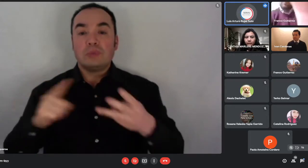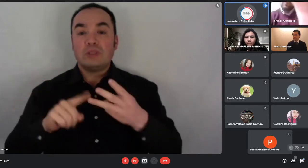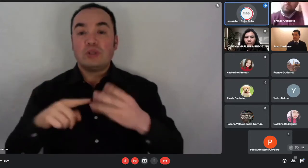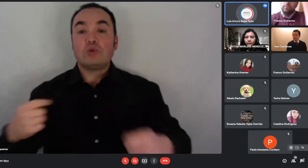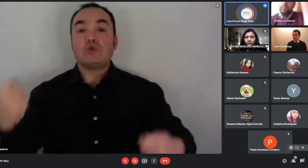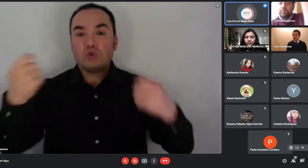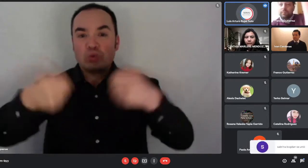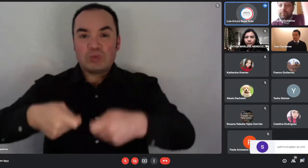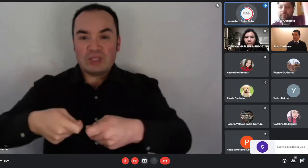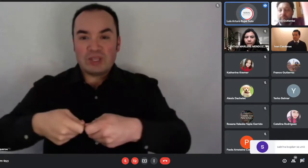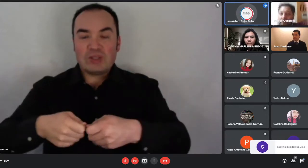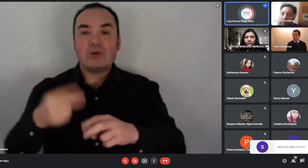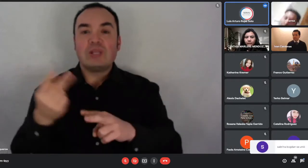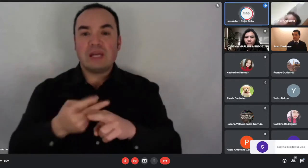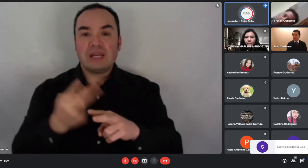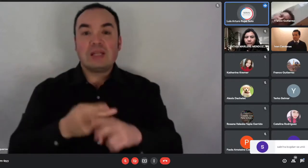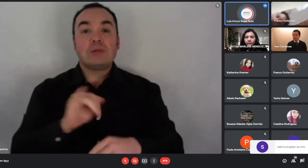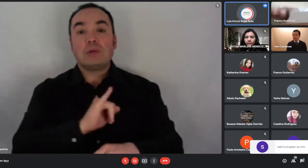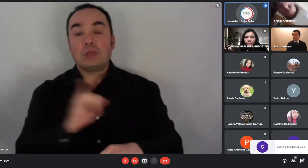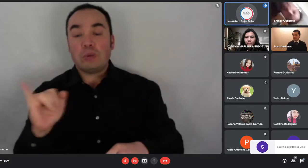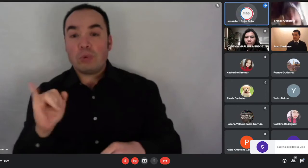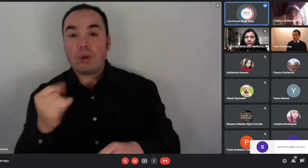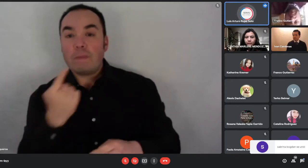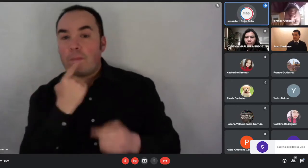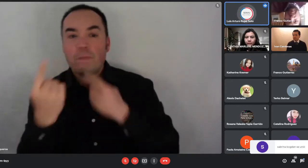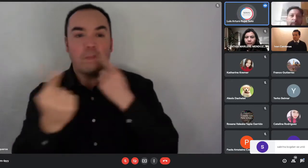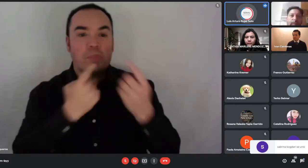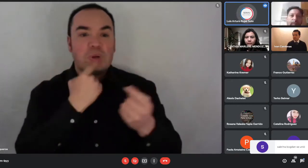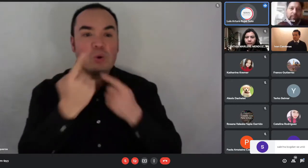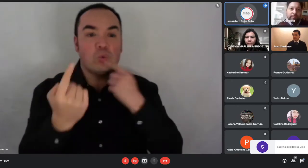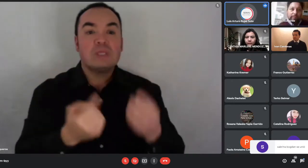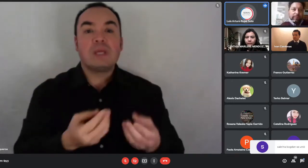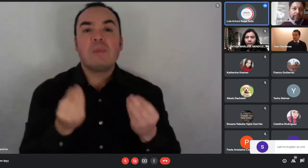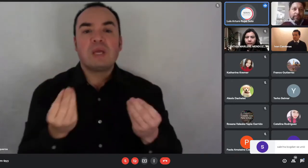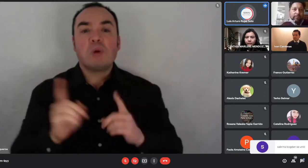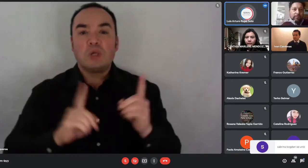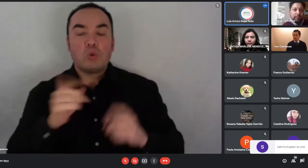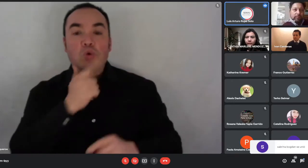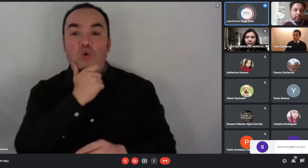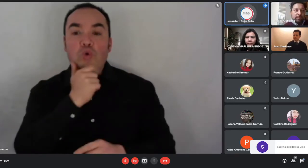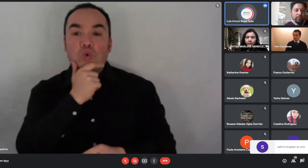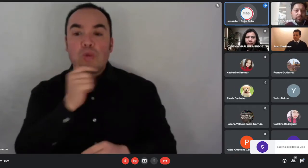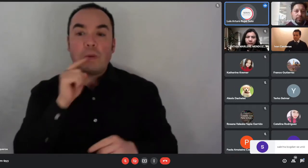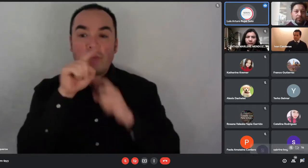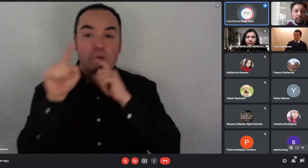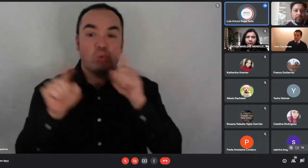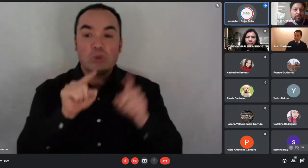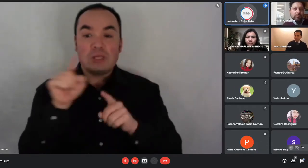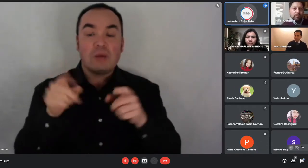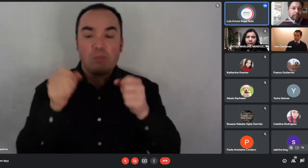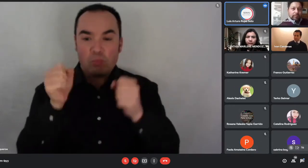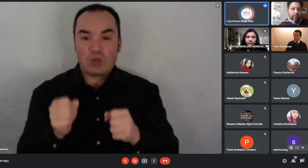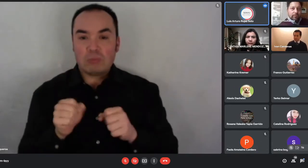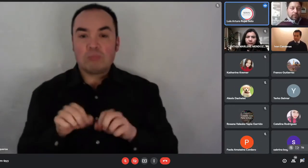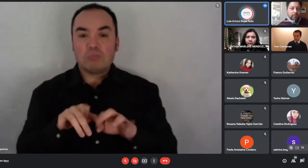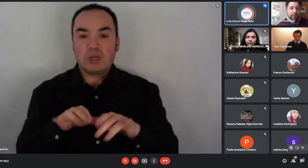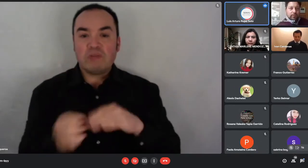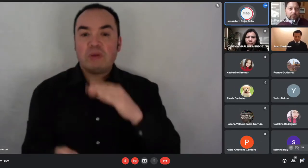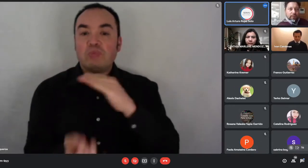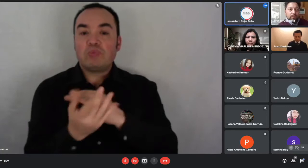para que tengan alguna duda, alguna inquietud y la puedan escribir en el chat y así nosotros podemos ir respondiéndolas. Así es que